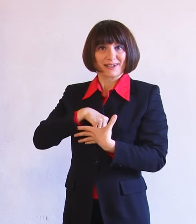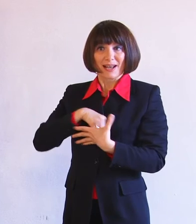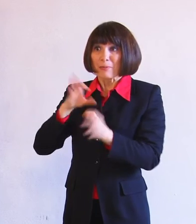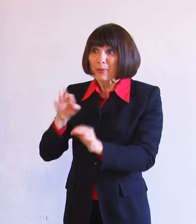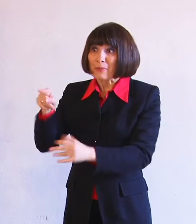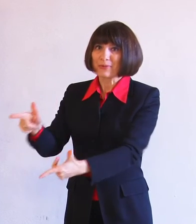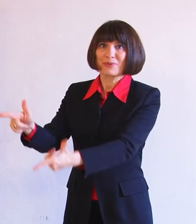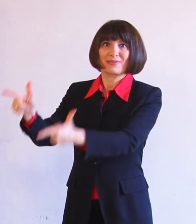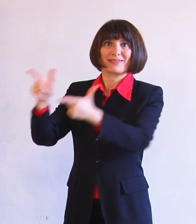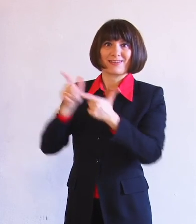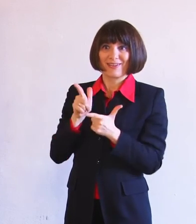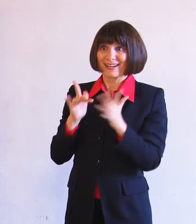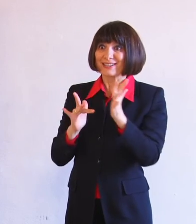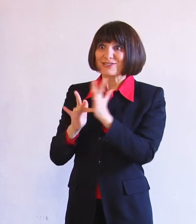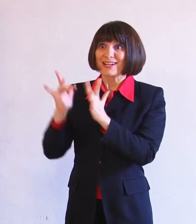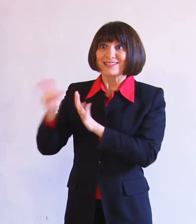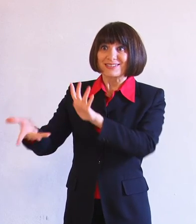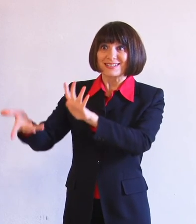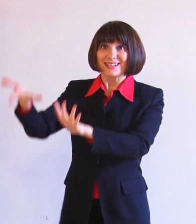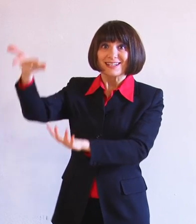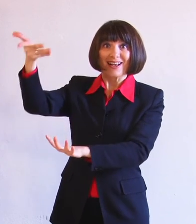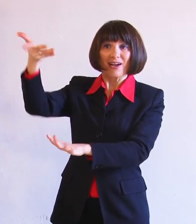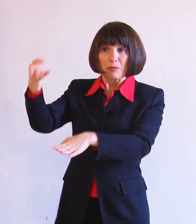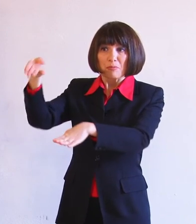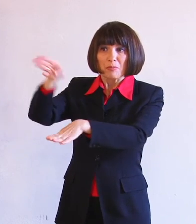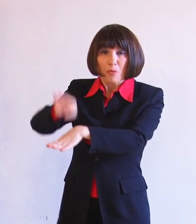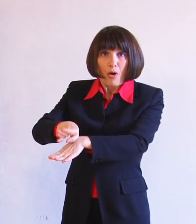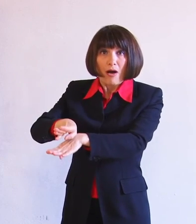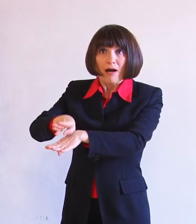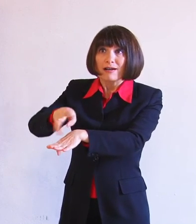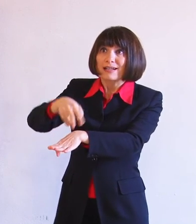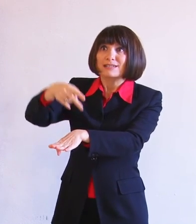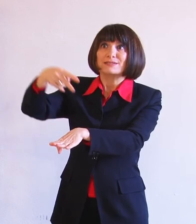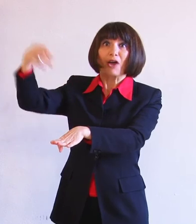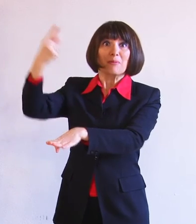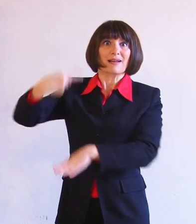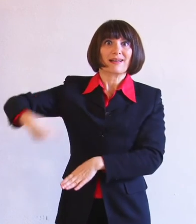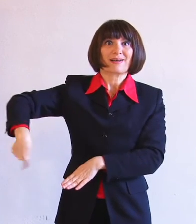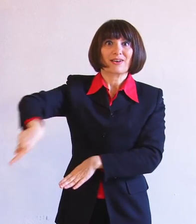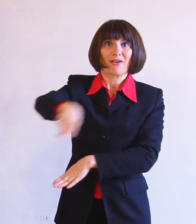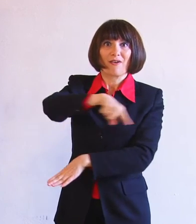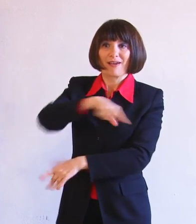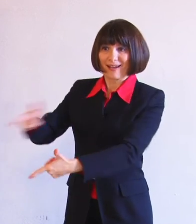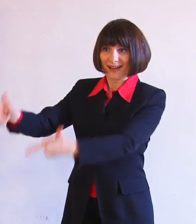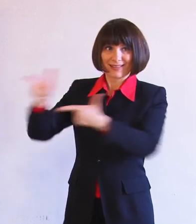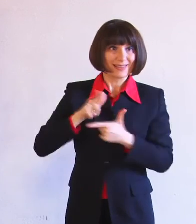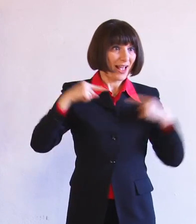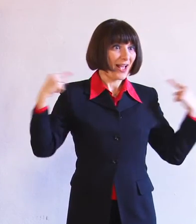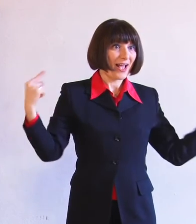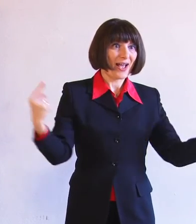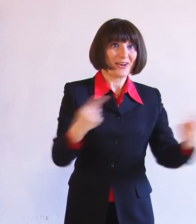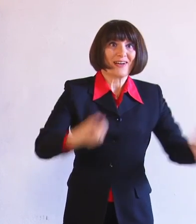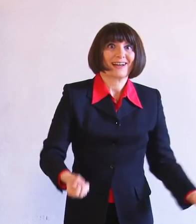noi, dal Signore Gesù, morto per noi, risorto per far risorgere anche tutti noi.